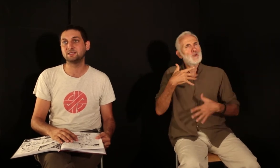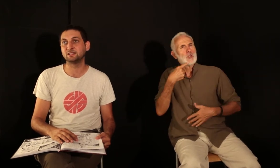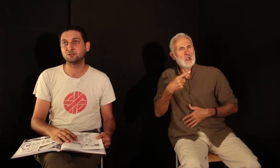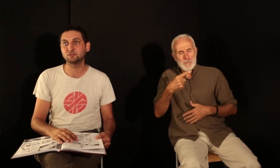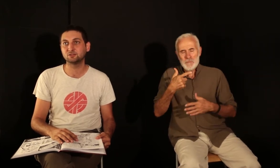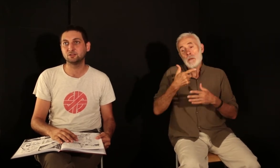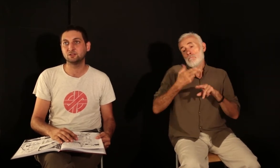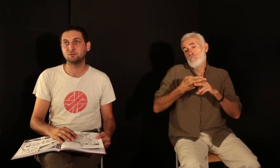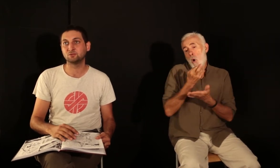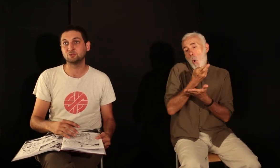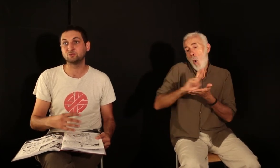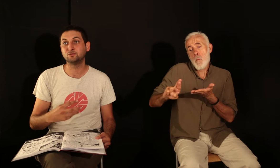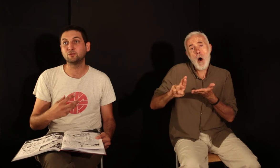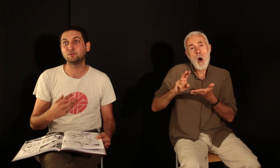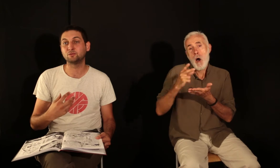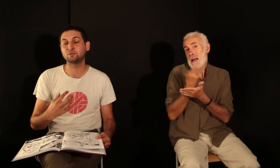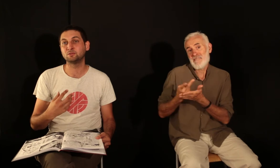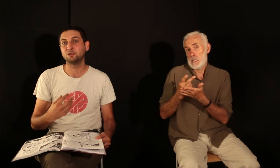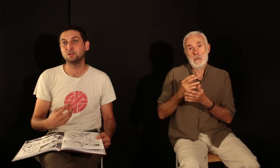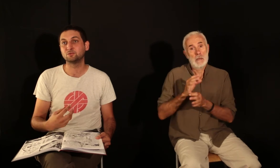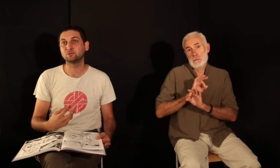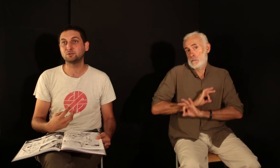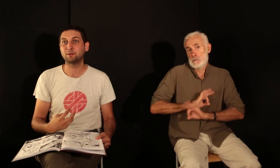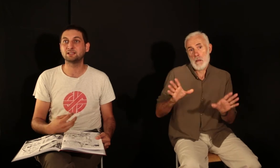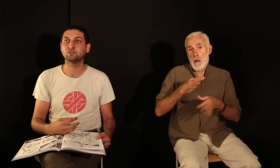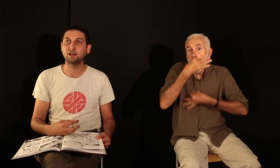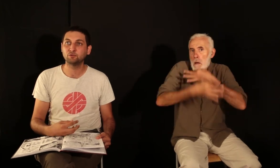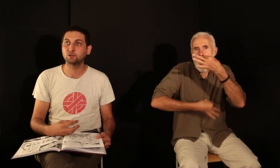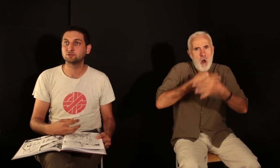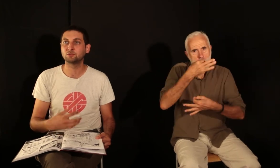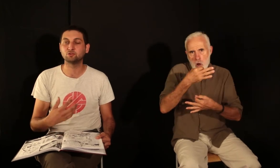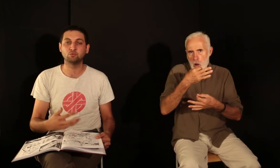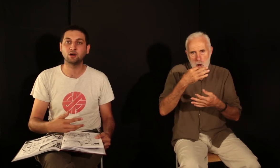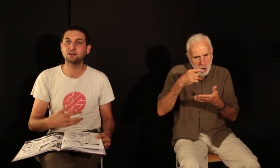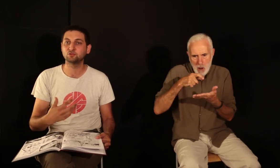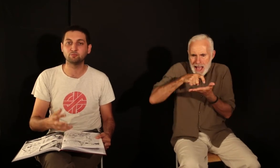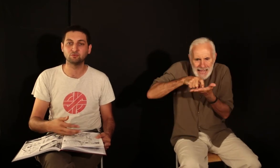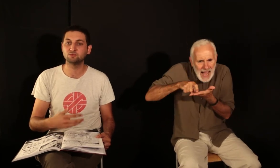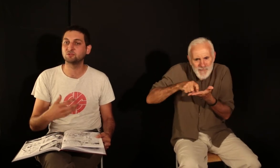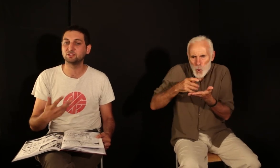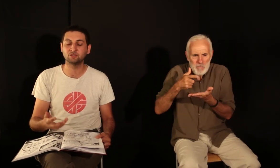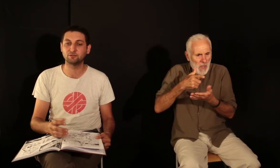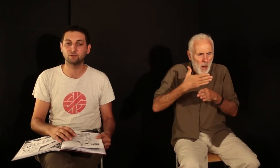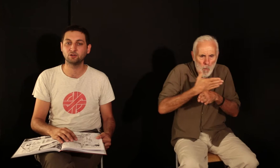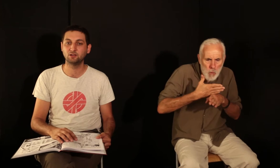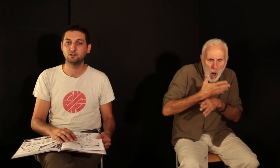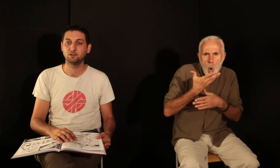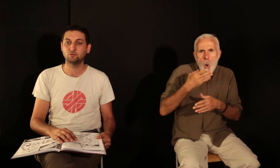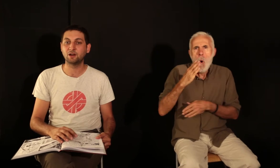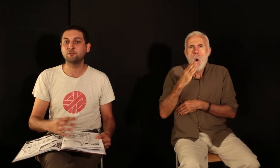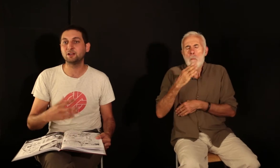années 30. Donc souvent construit à partir de gravures, que ce soit sur bois, sur plomb, en linogravure. Ou à la fois,